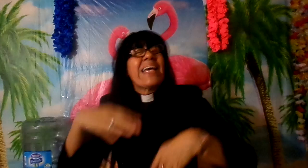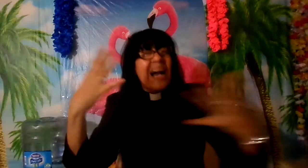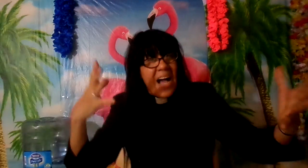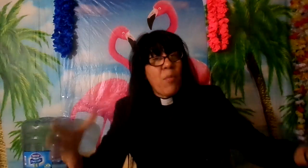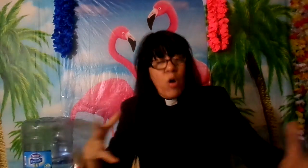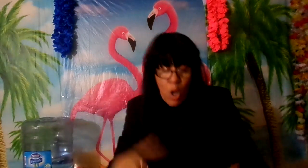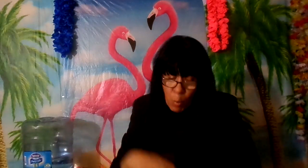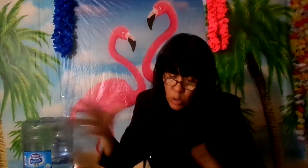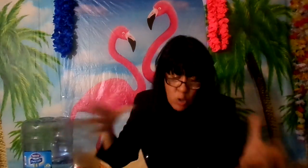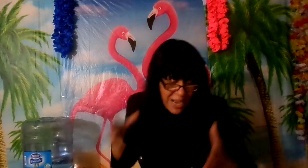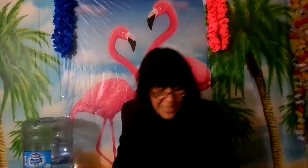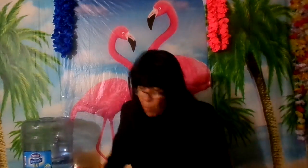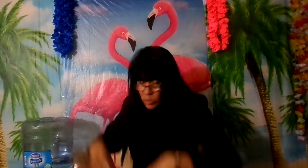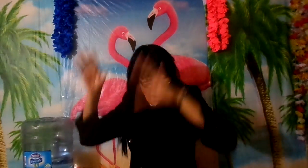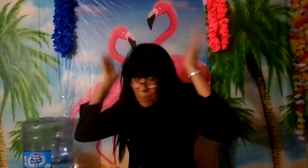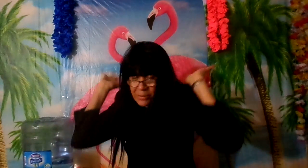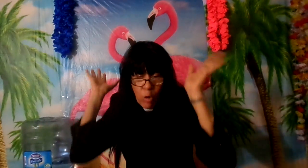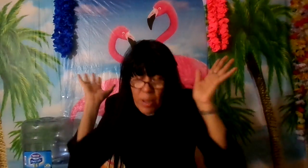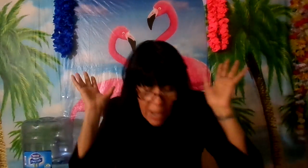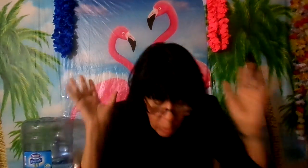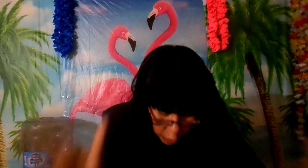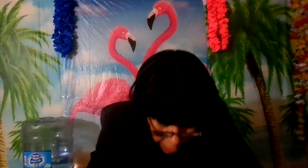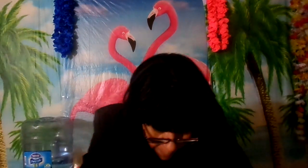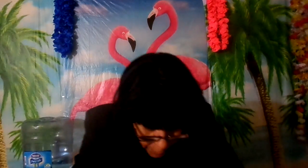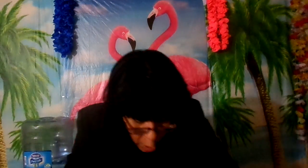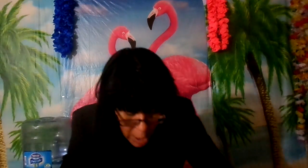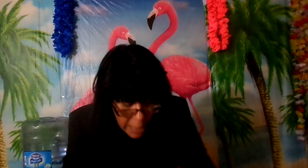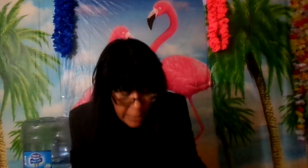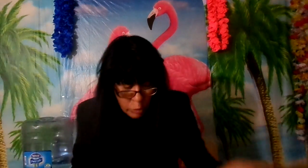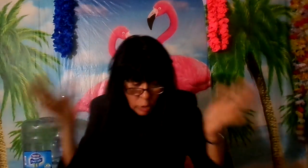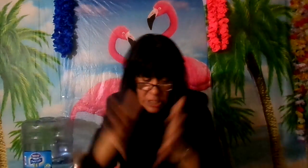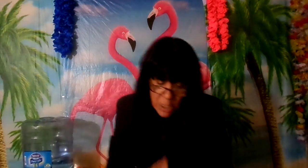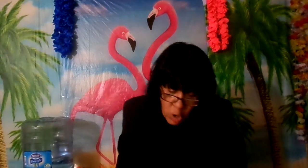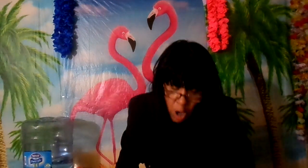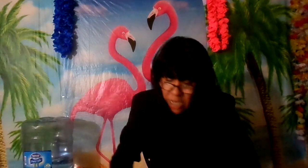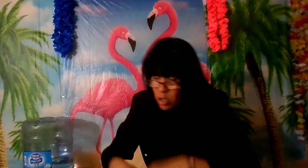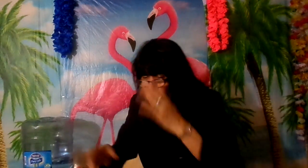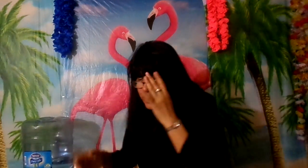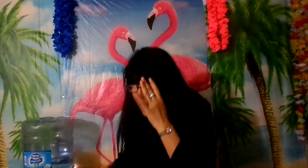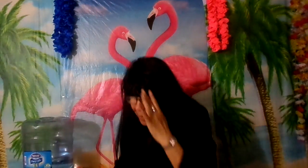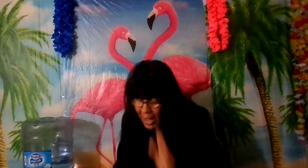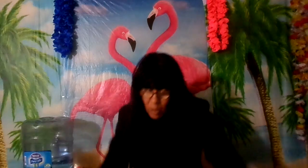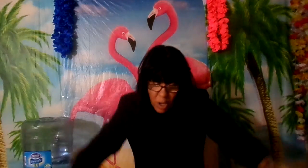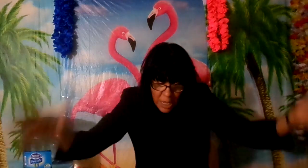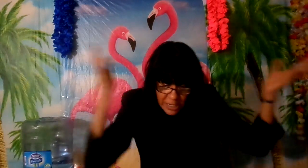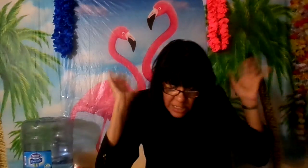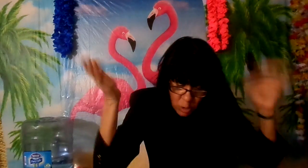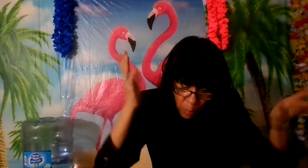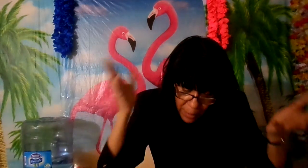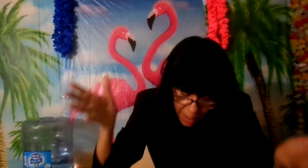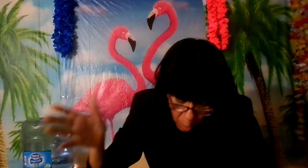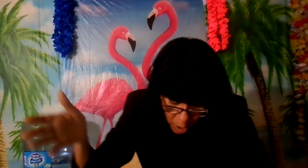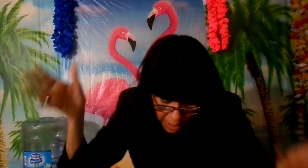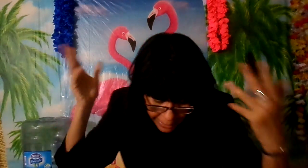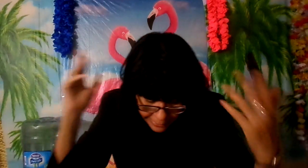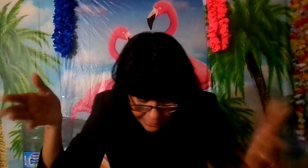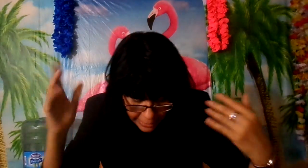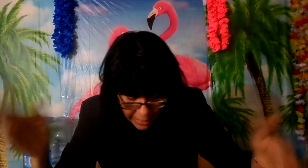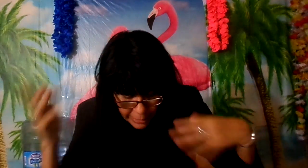que hagamos muchos hacen muchas pantomimas en los templos y tú dices no eso no es nada malo y si nos vamos en